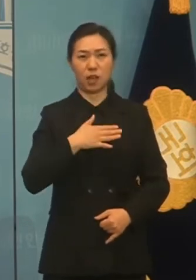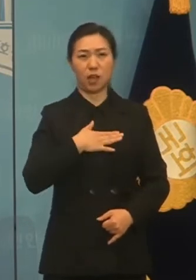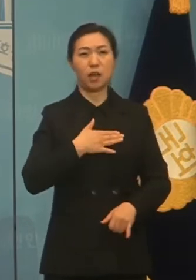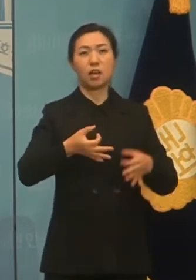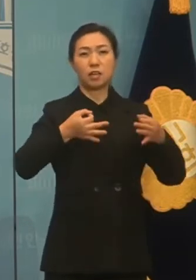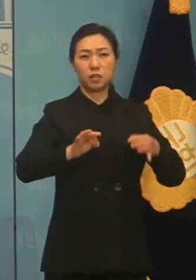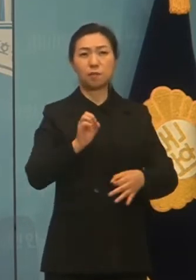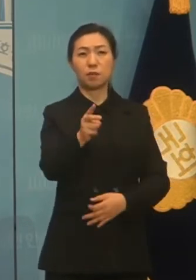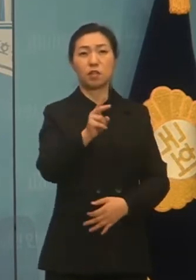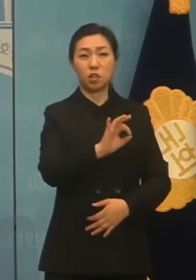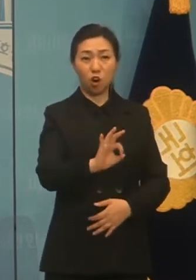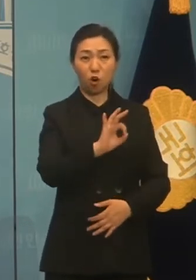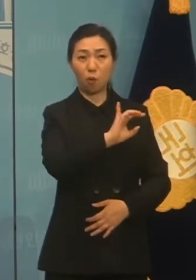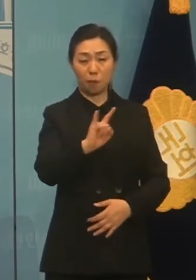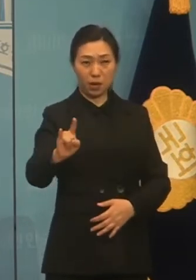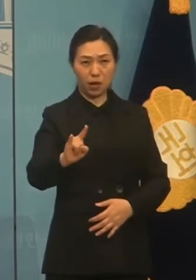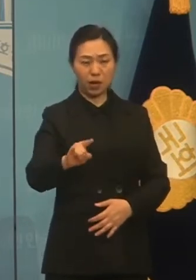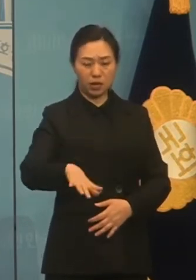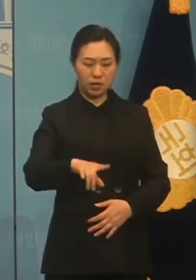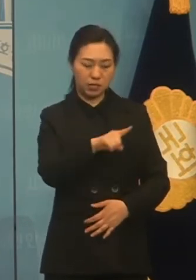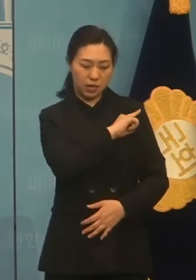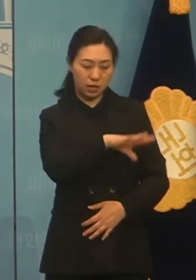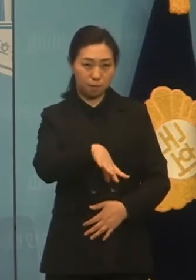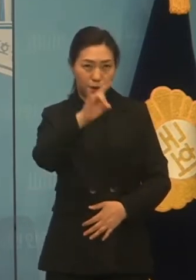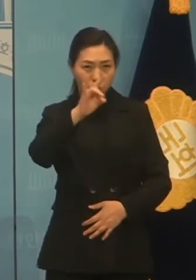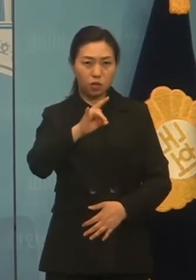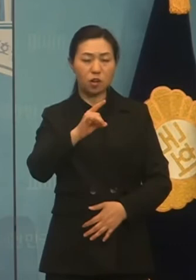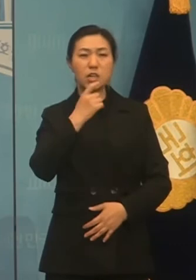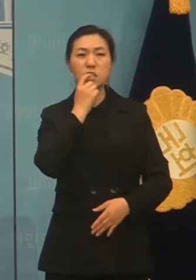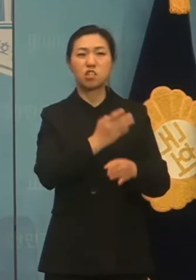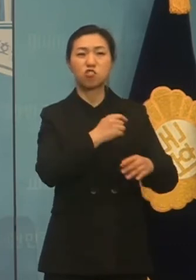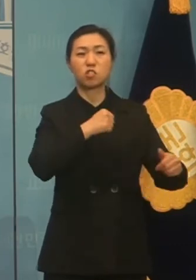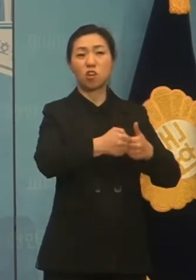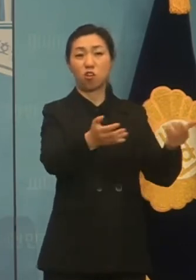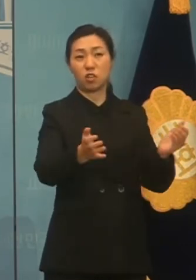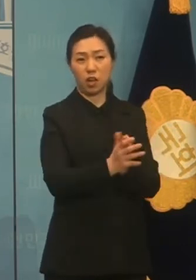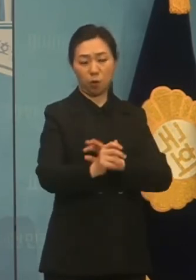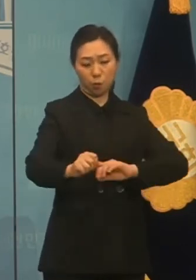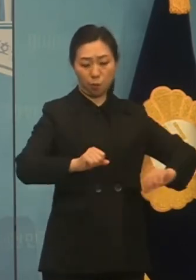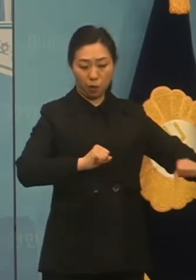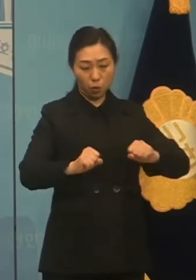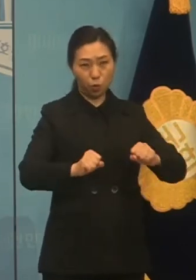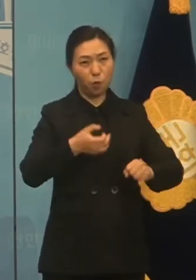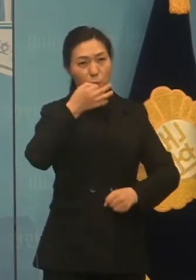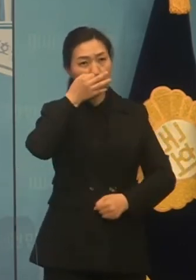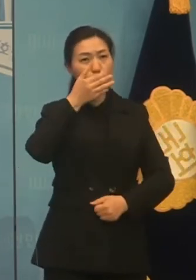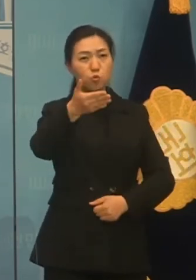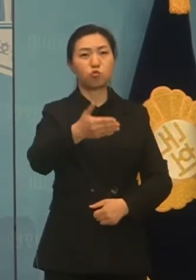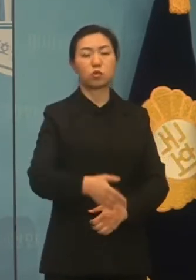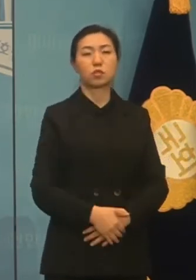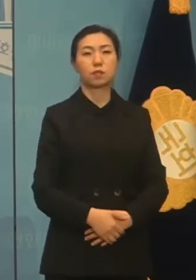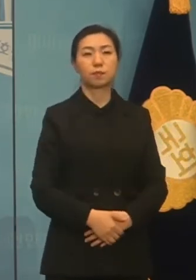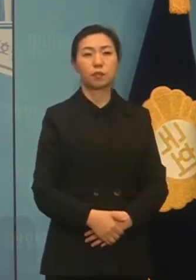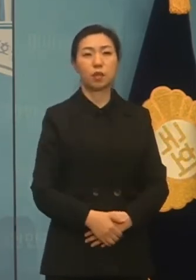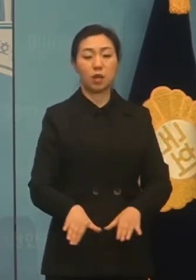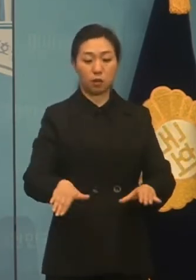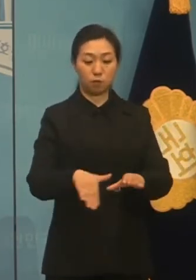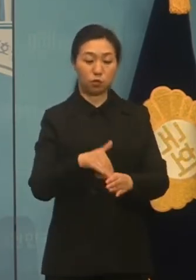현장정당, 퍼스트 민주당을 만들어내겠습니다. 문재인 대통령이 청와대